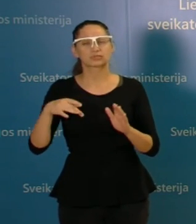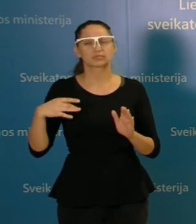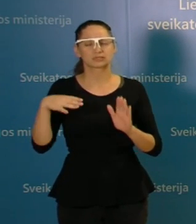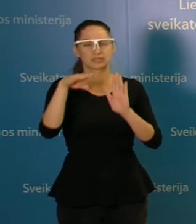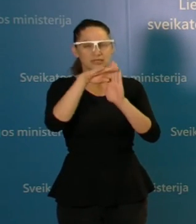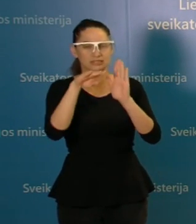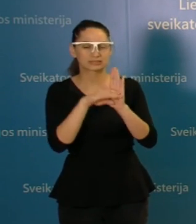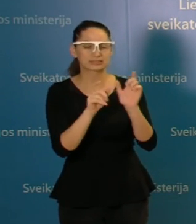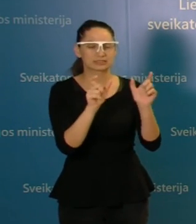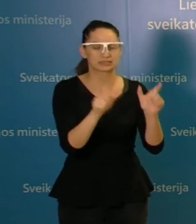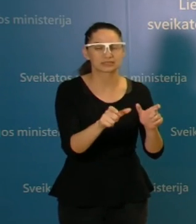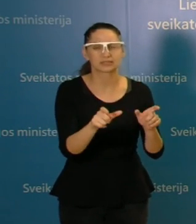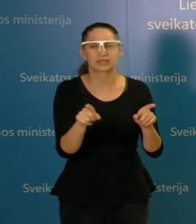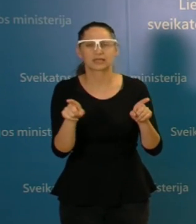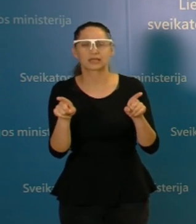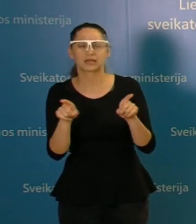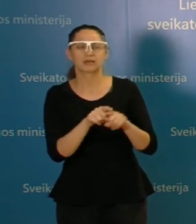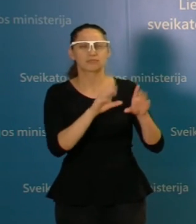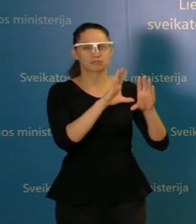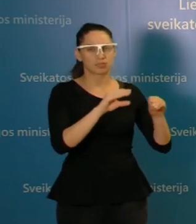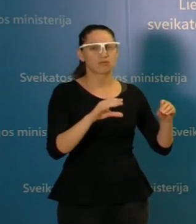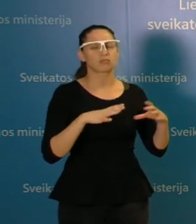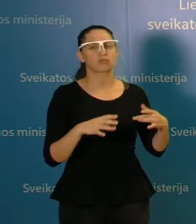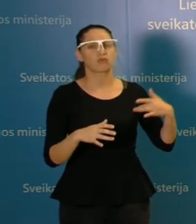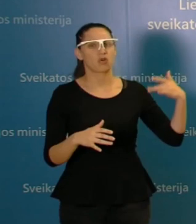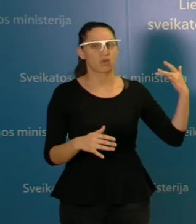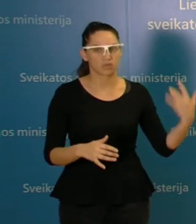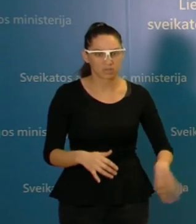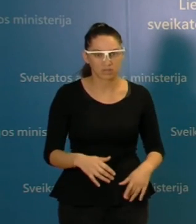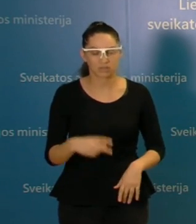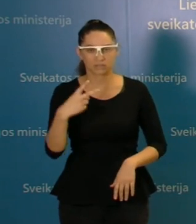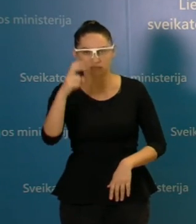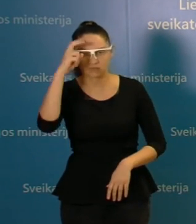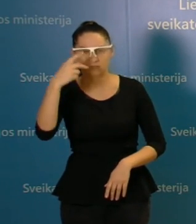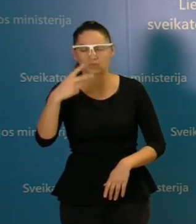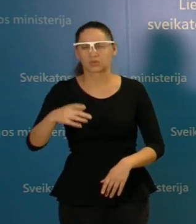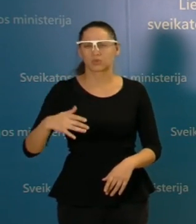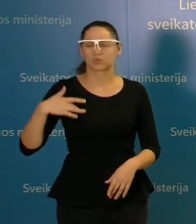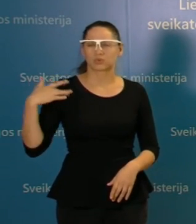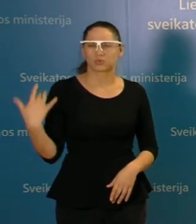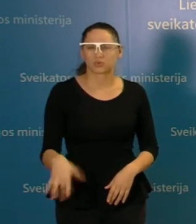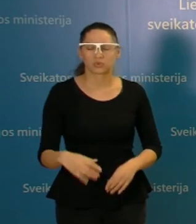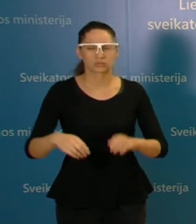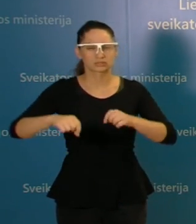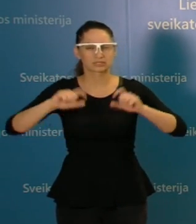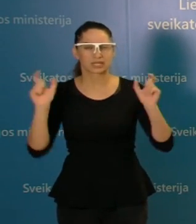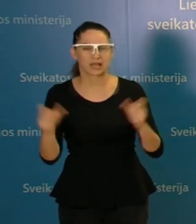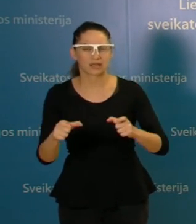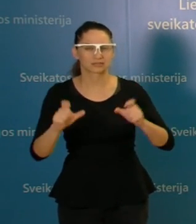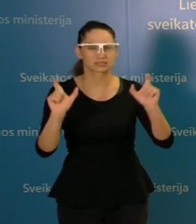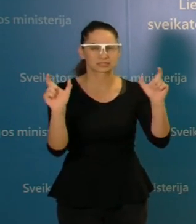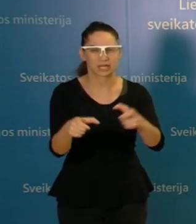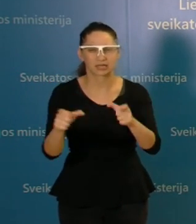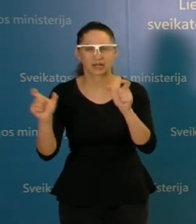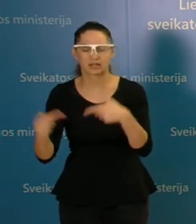buvo pavasarį, vis daugiau ir daugiau valstybių dėja, bet skelbia karantinus ir tą daro valstybės, kurios, na, garsėjo